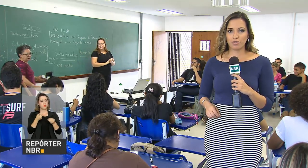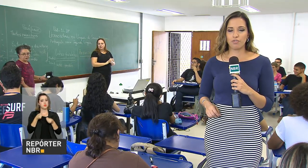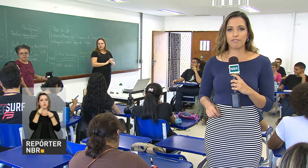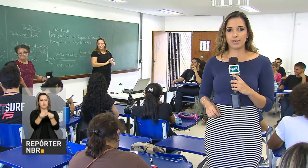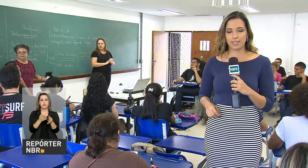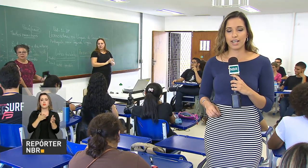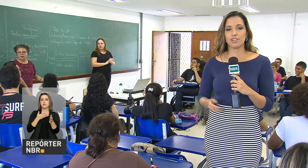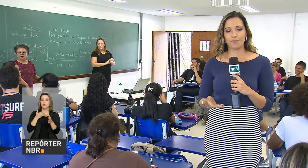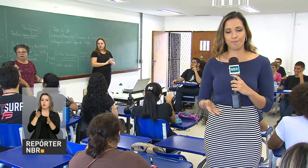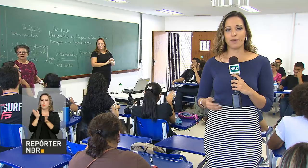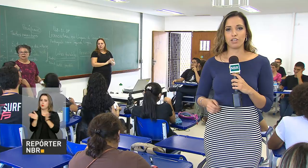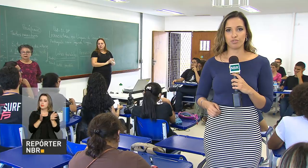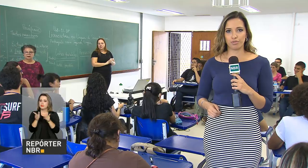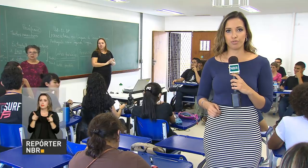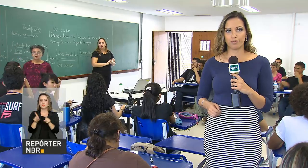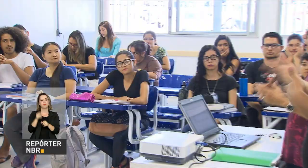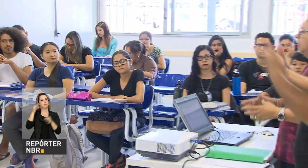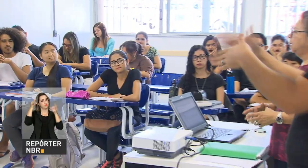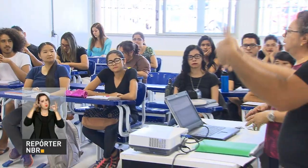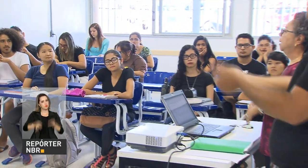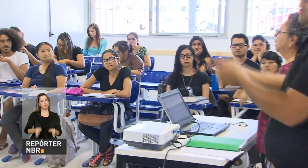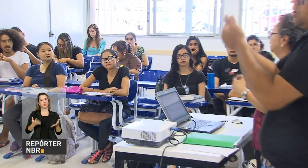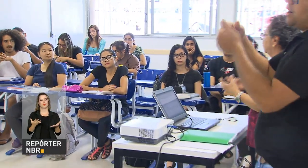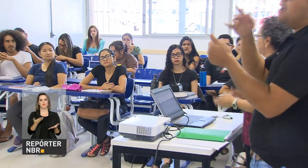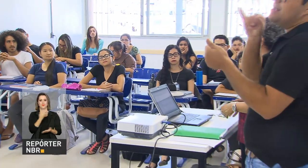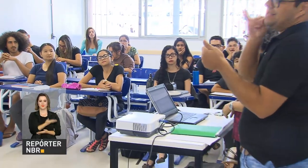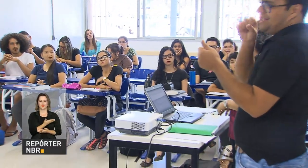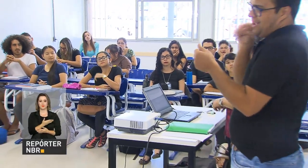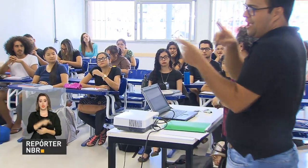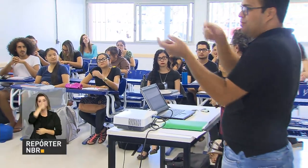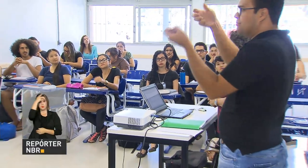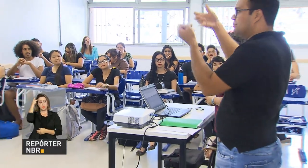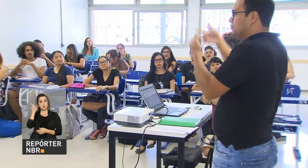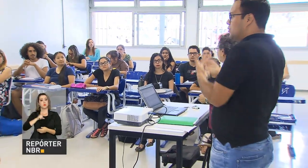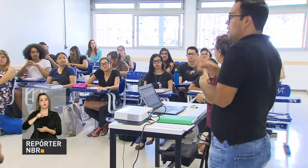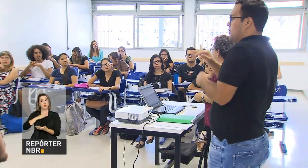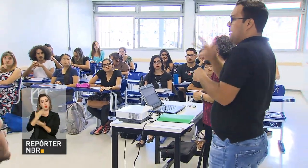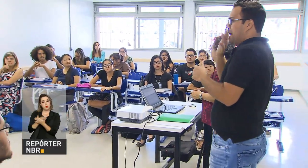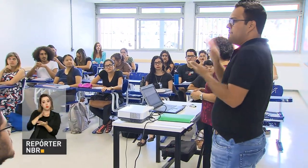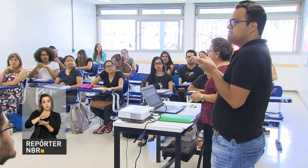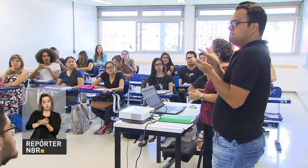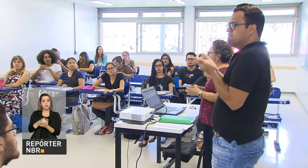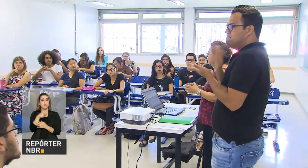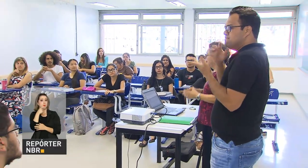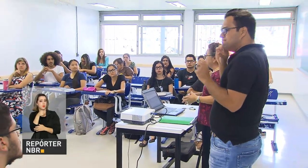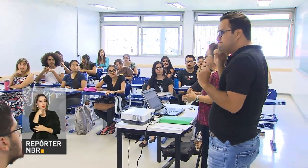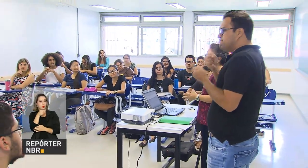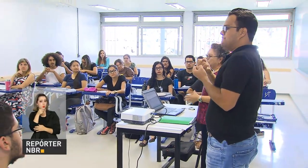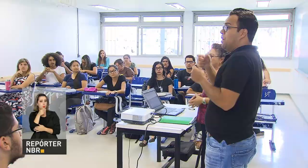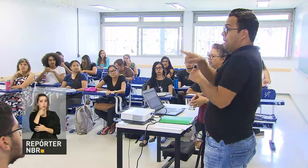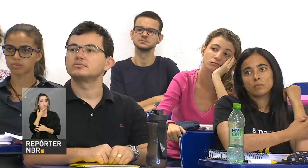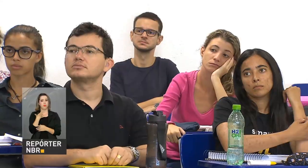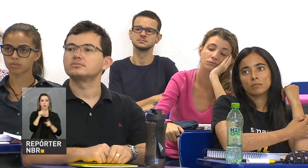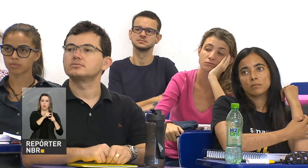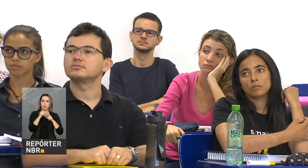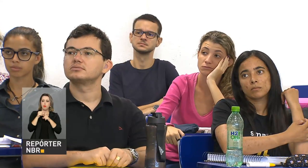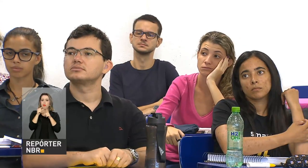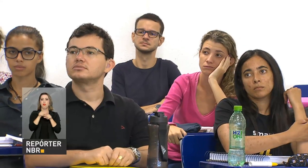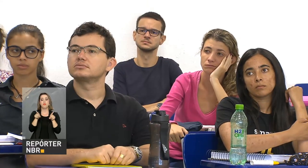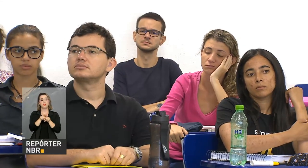à universidade mais justo. Os candidatos terão um tradutor na sala para tirar dúvidas sobre o vocabulário e vão contar com uma